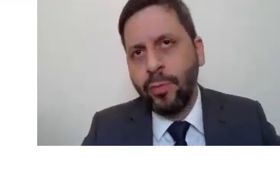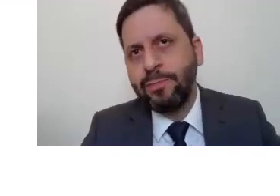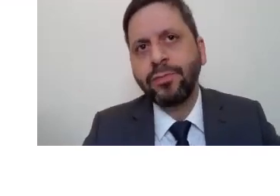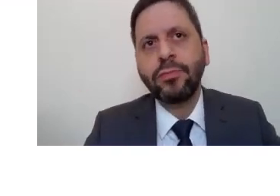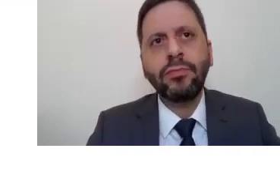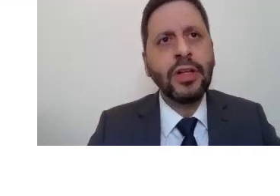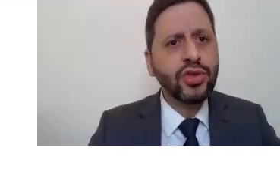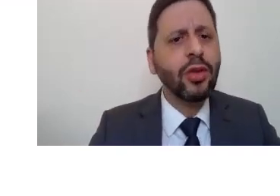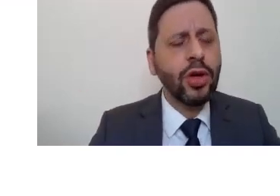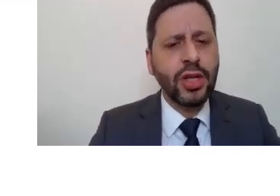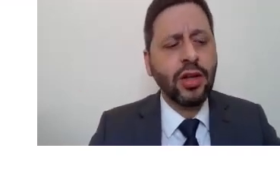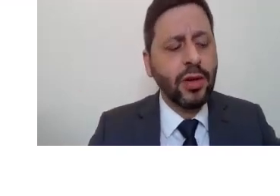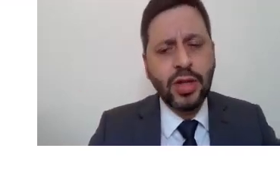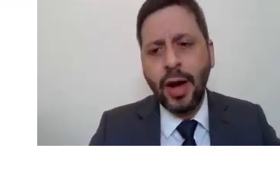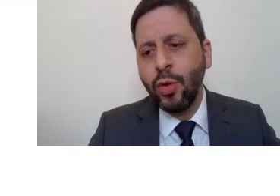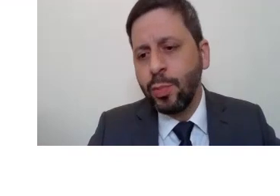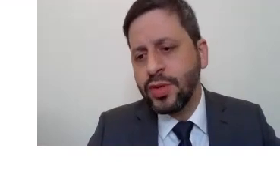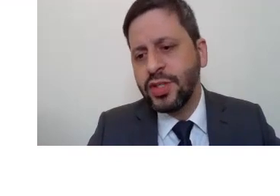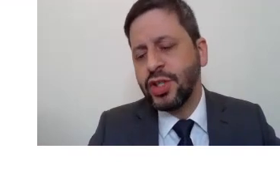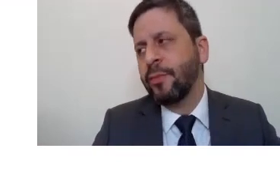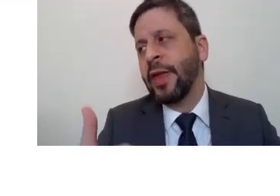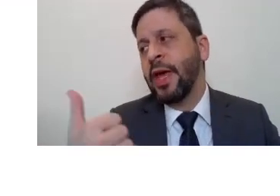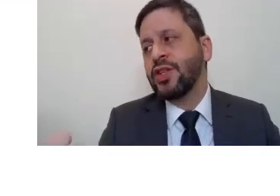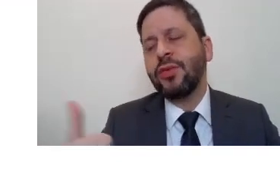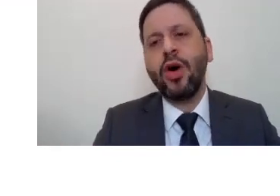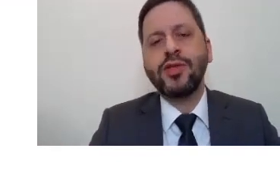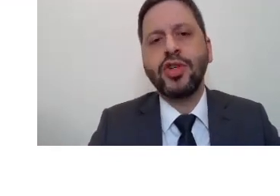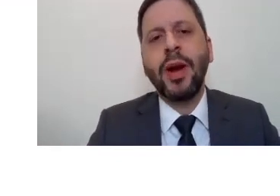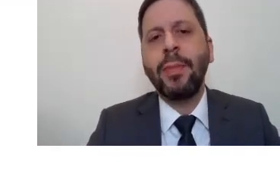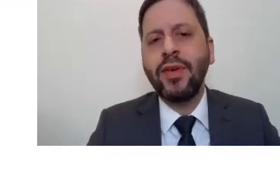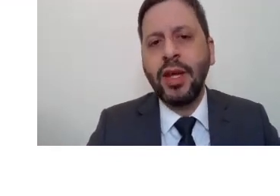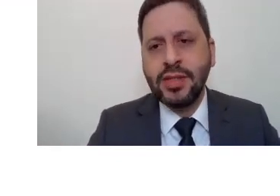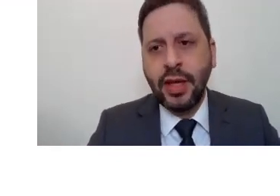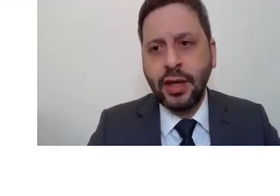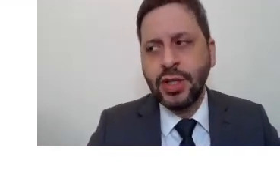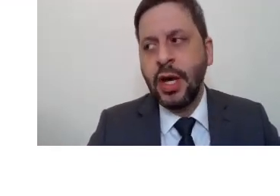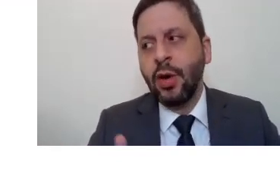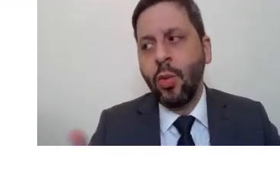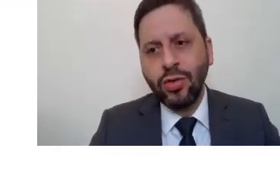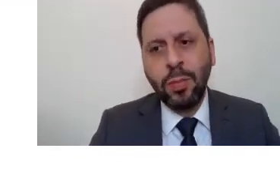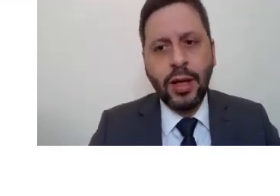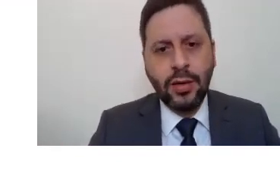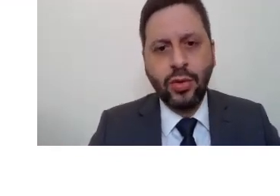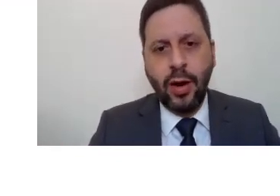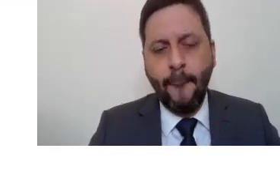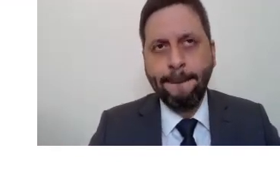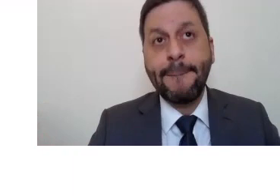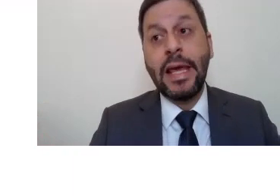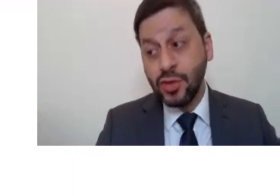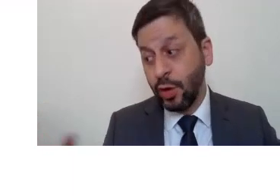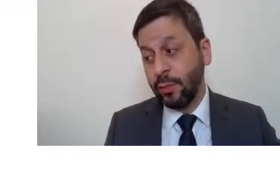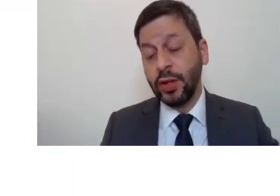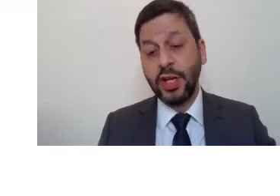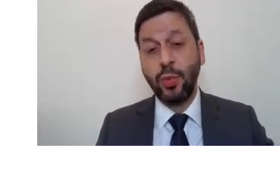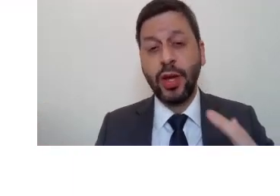eleitoral que o estado do Rio de Janeiro também tem um trabalho muito positivo de informações para prevenir incidentes quando do pleito eleitoral.